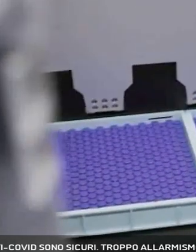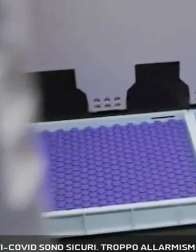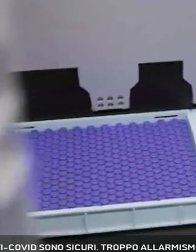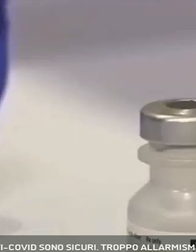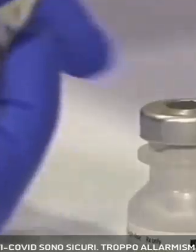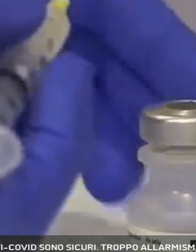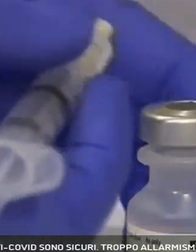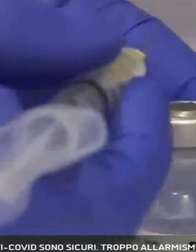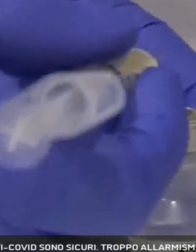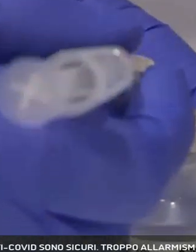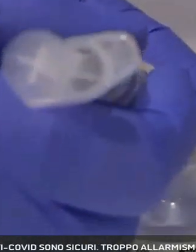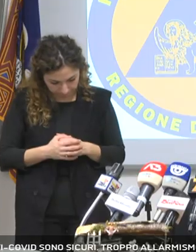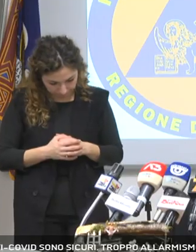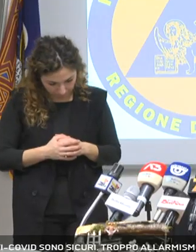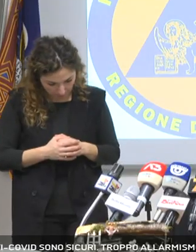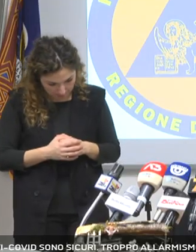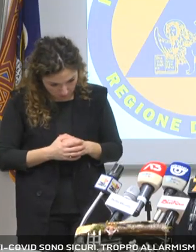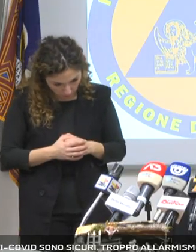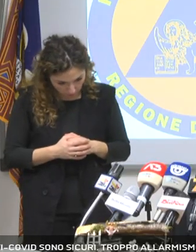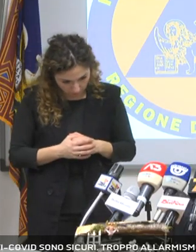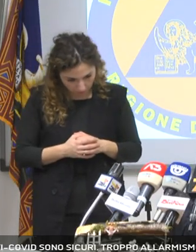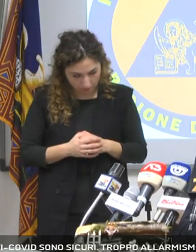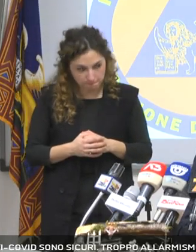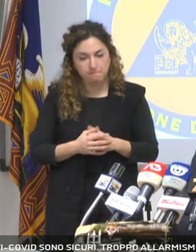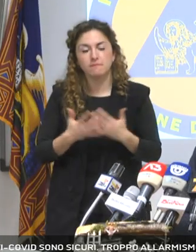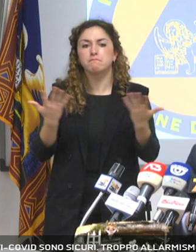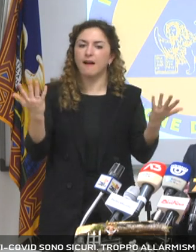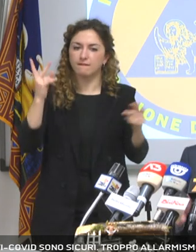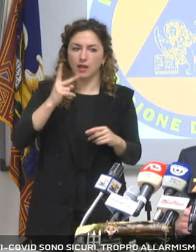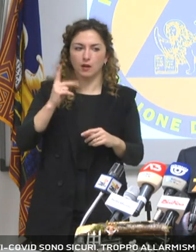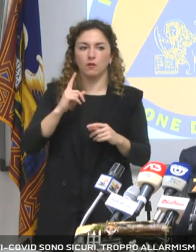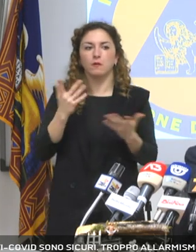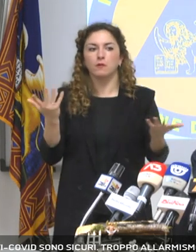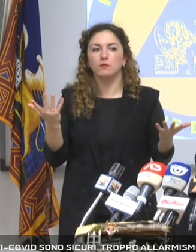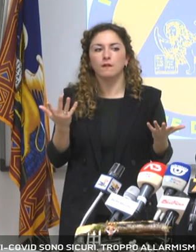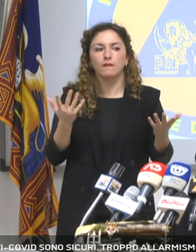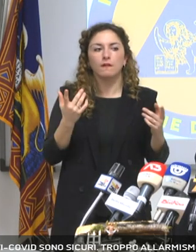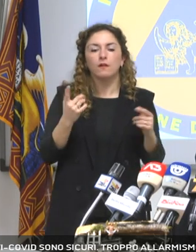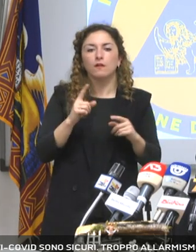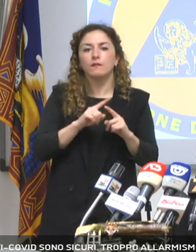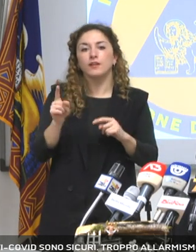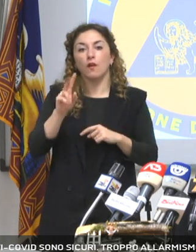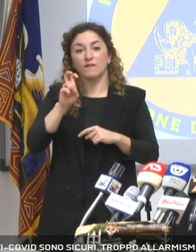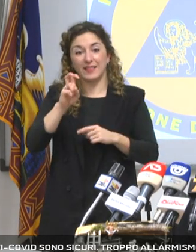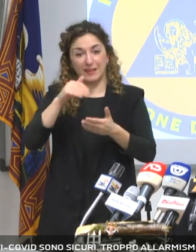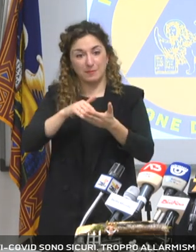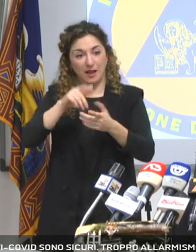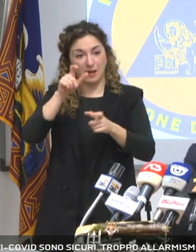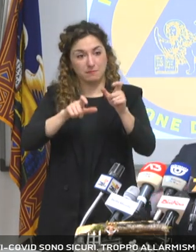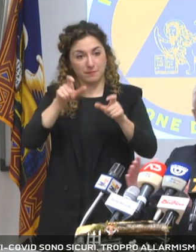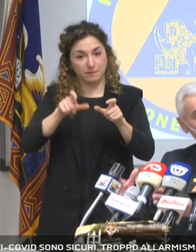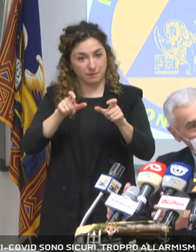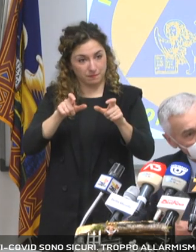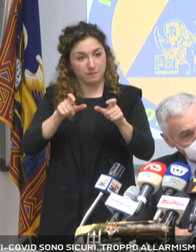letale è stato associato al vaccino. Si sono fatte tutte le fasi fino ad arrivare a 20.000 pazienti, soggetti